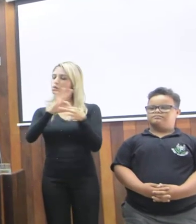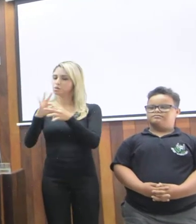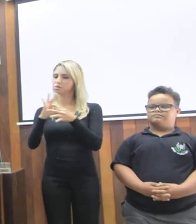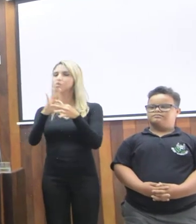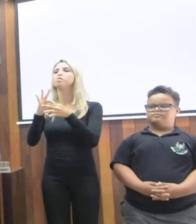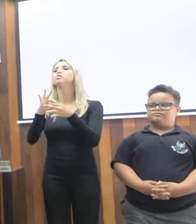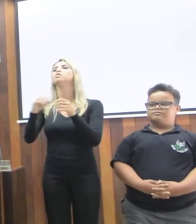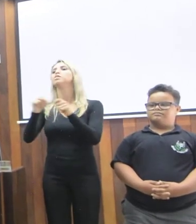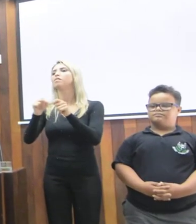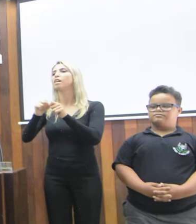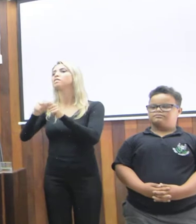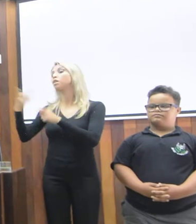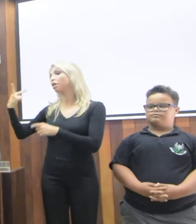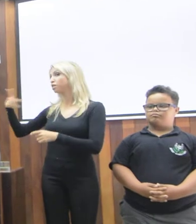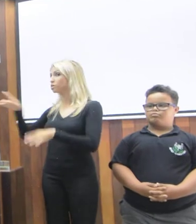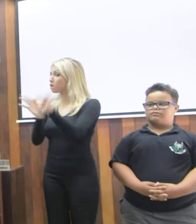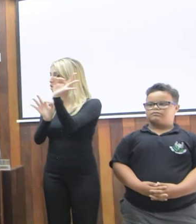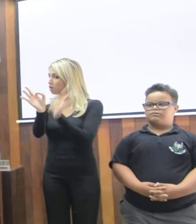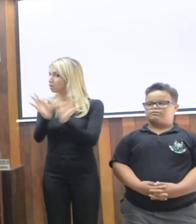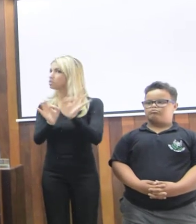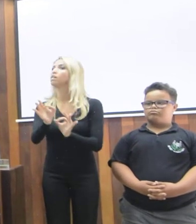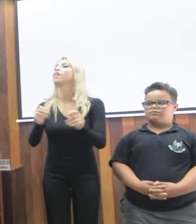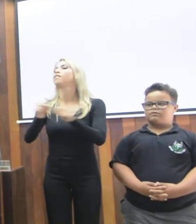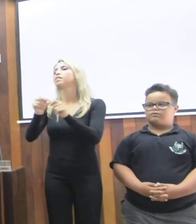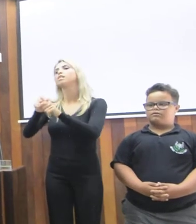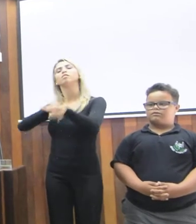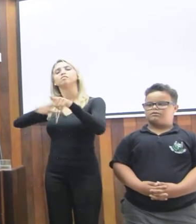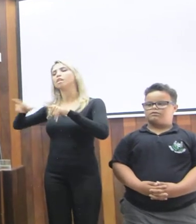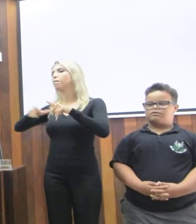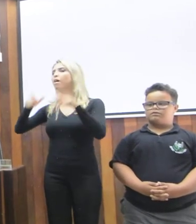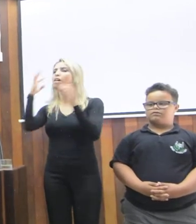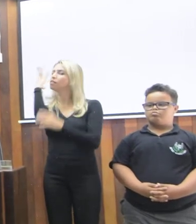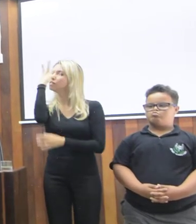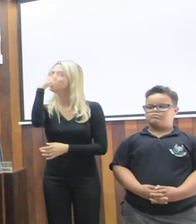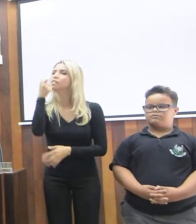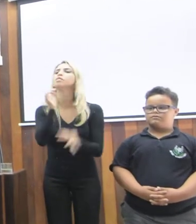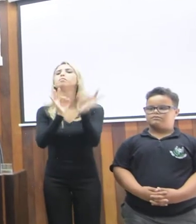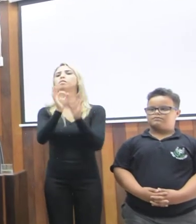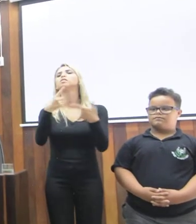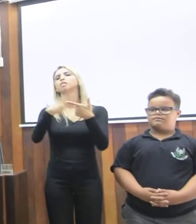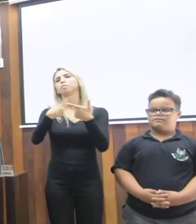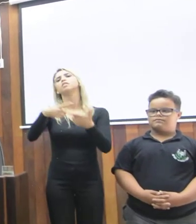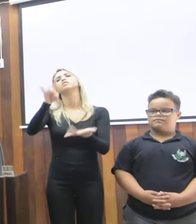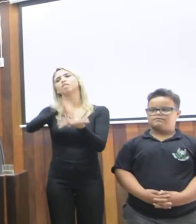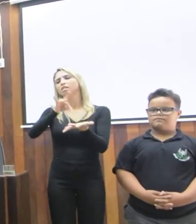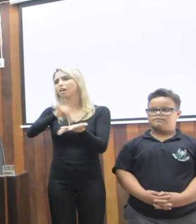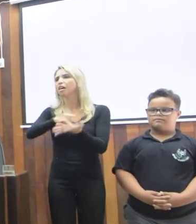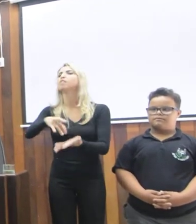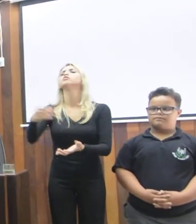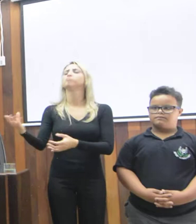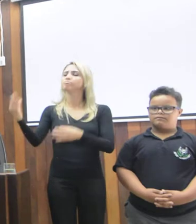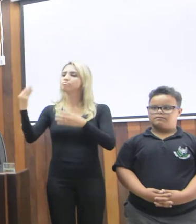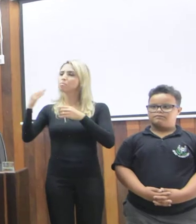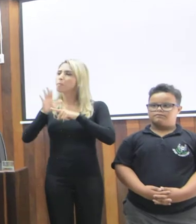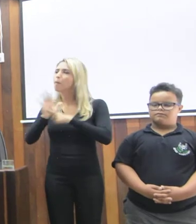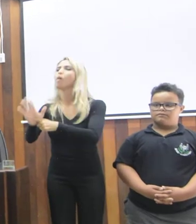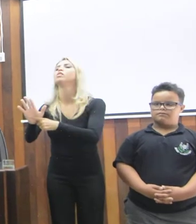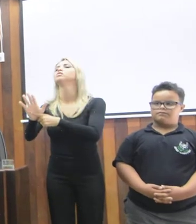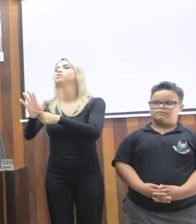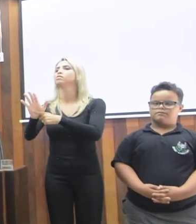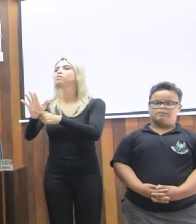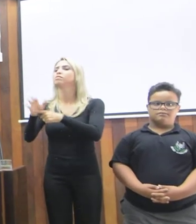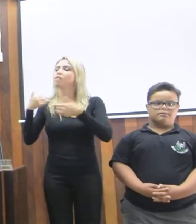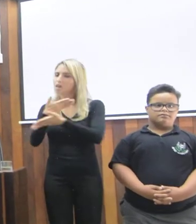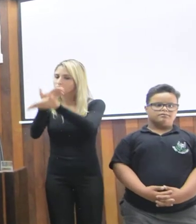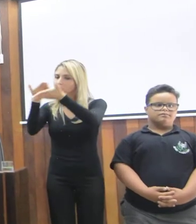e com a sua coordenação a gente continuar esse trabalho e continuar esses projetos que realmente trouxeram um benefício